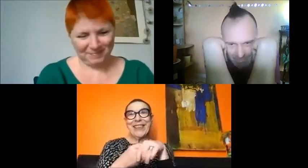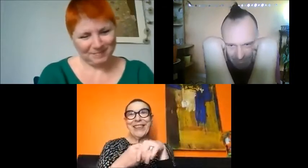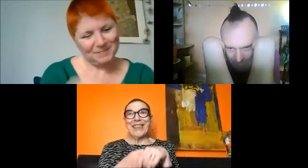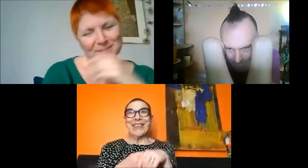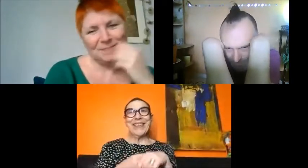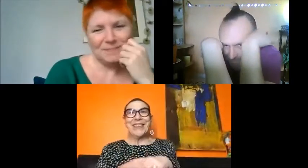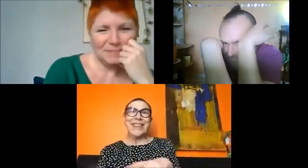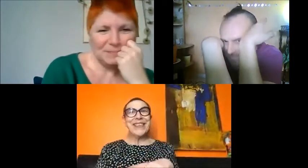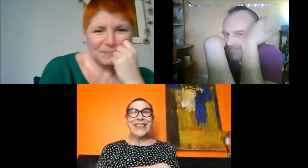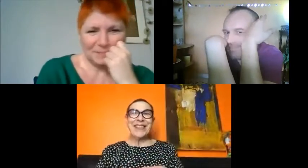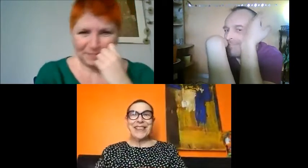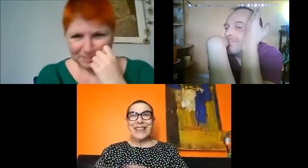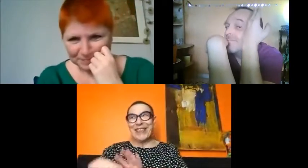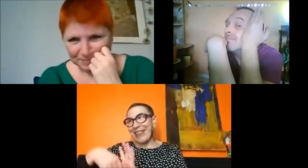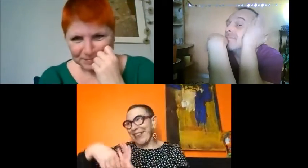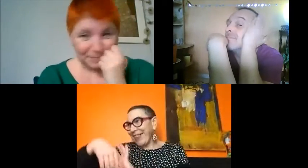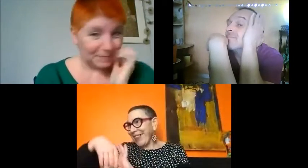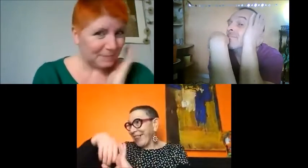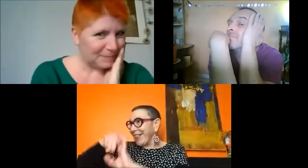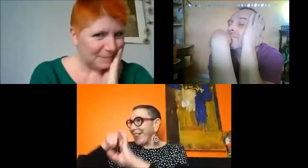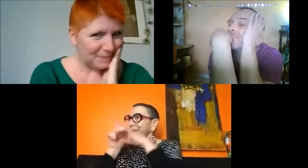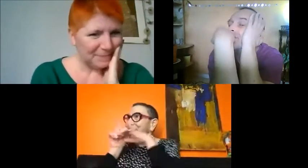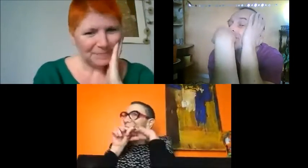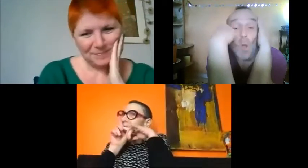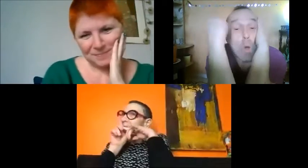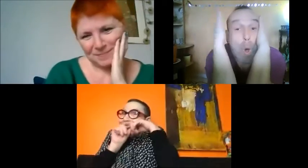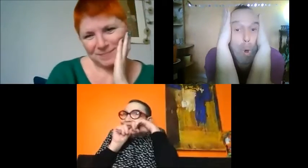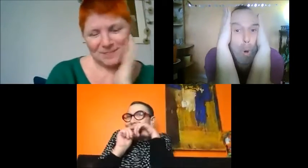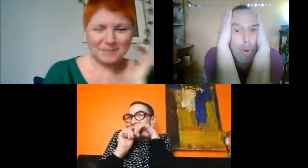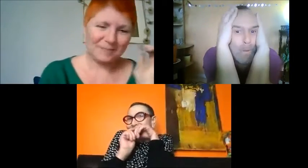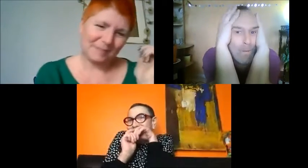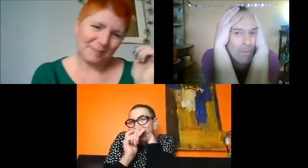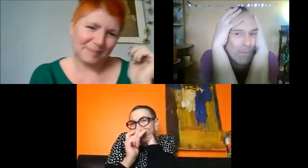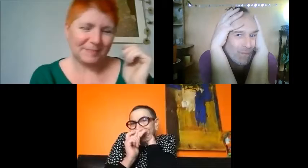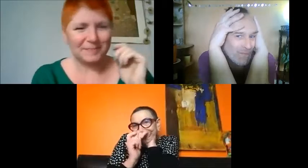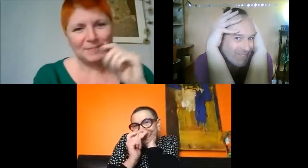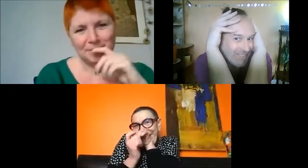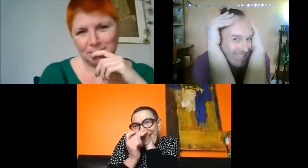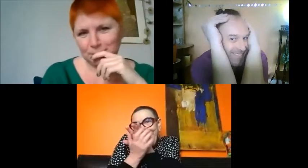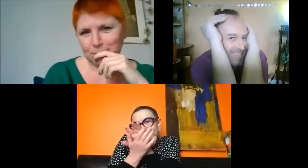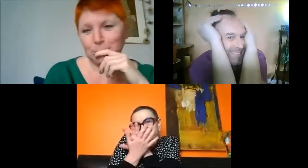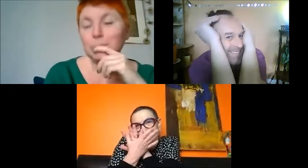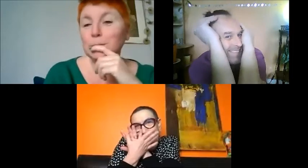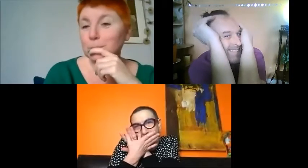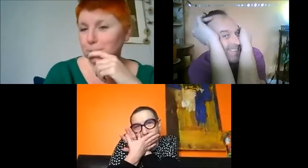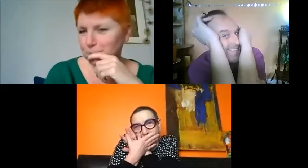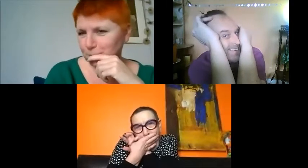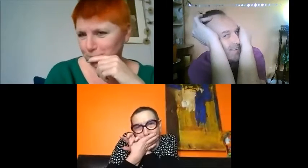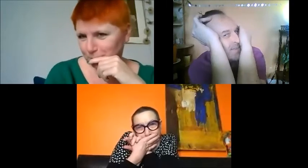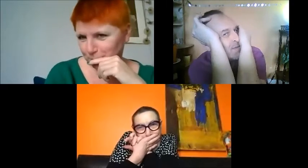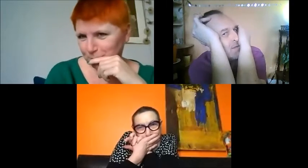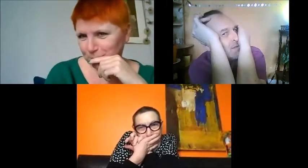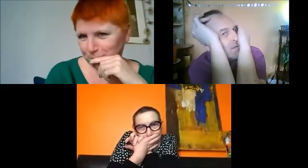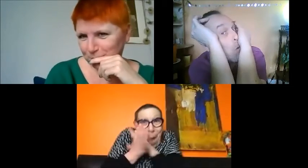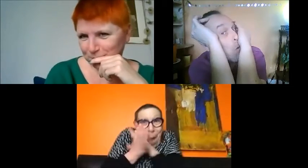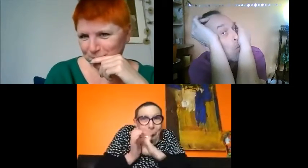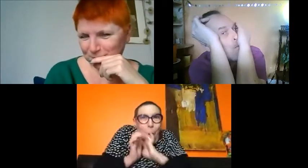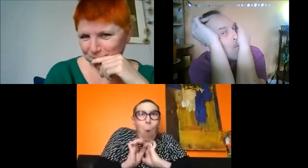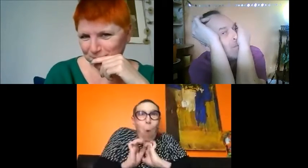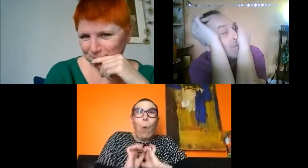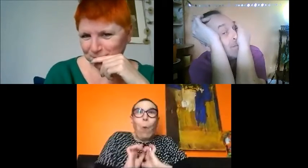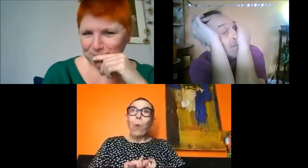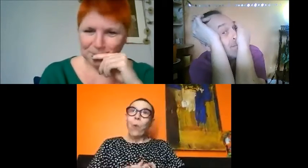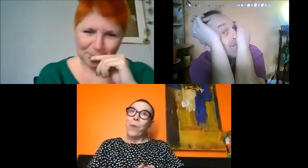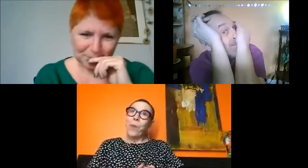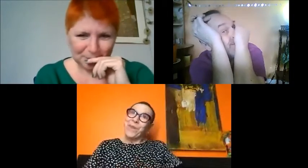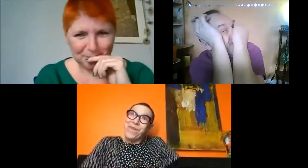crevisses, je me fais foyer le coeur fendu, je me fais tailler la pelisse, je